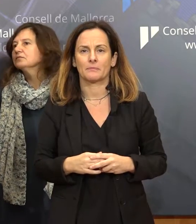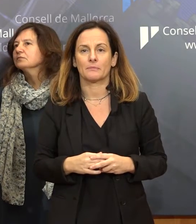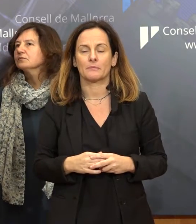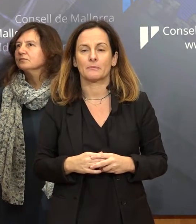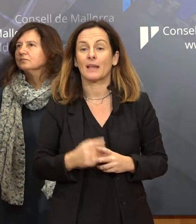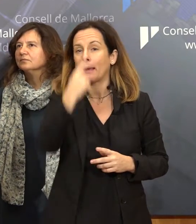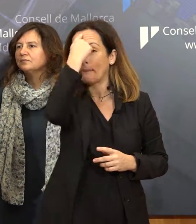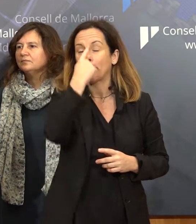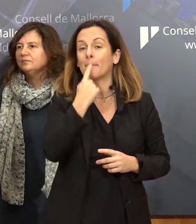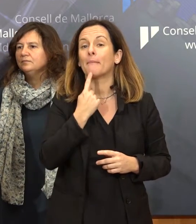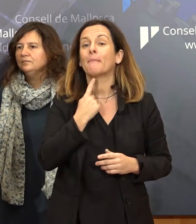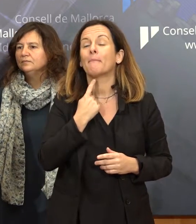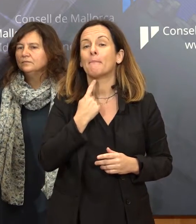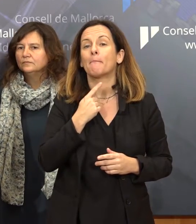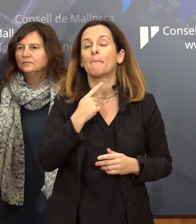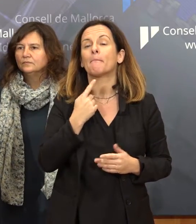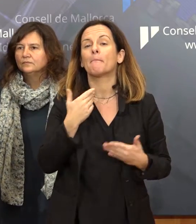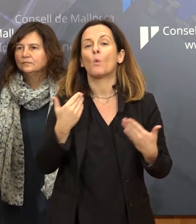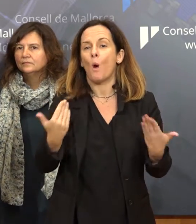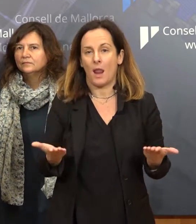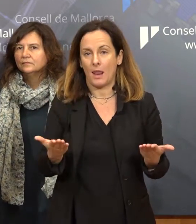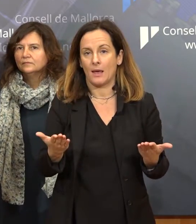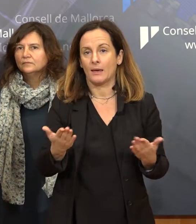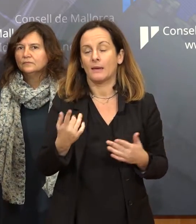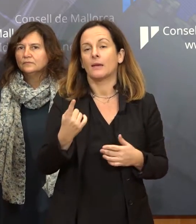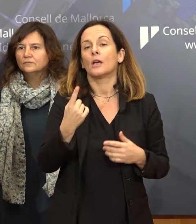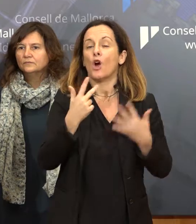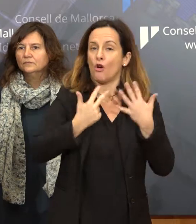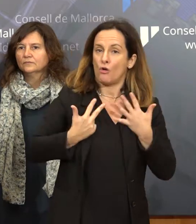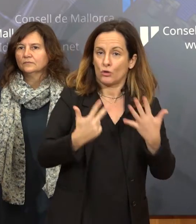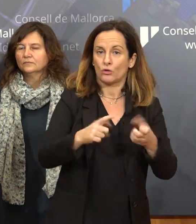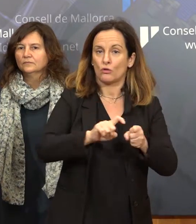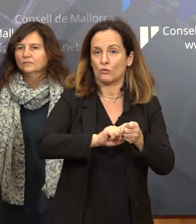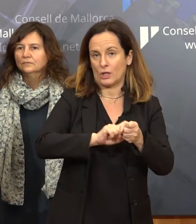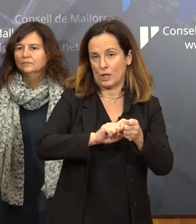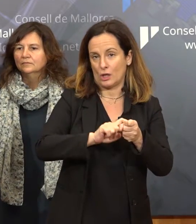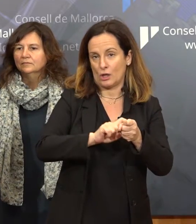perfils, en aquest cas seran 8 per a psicòleg,